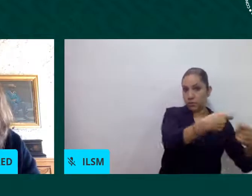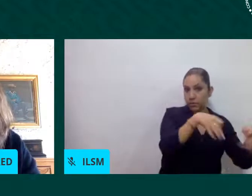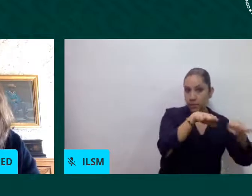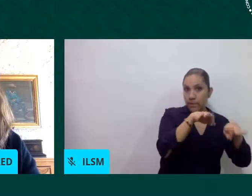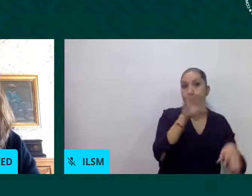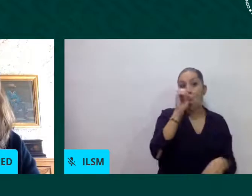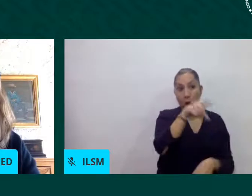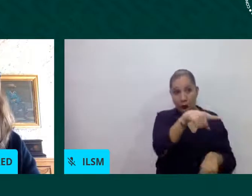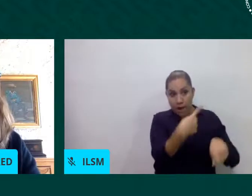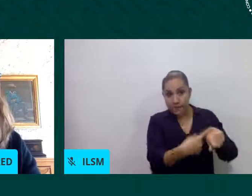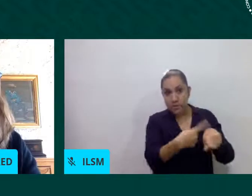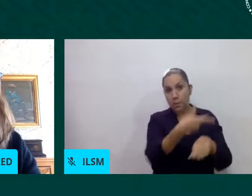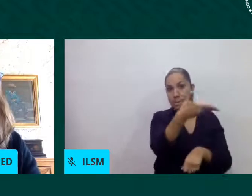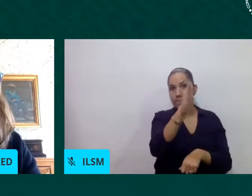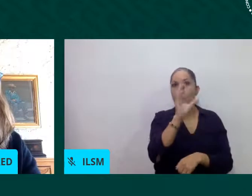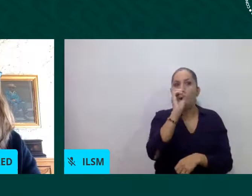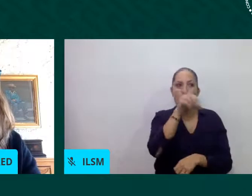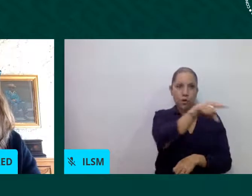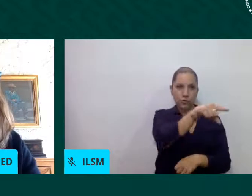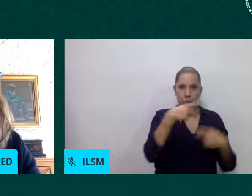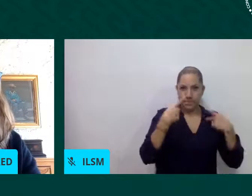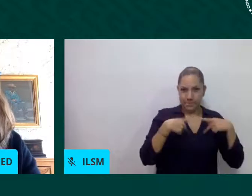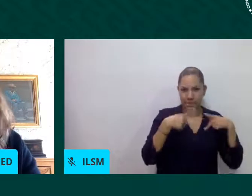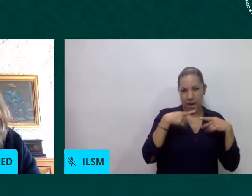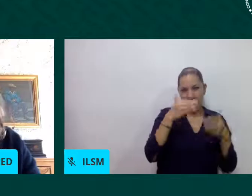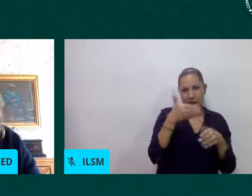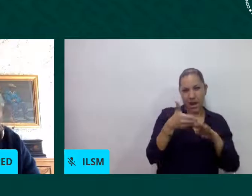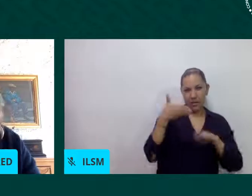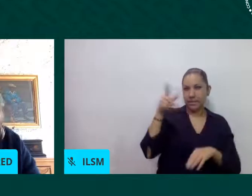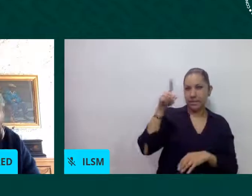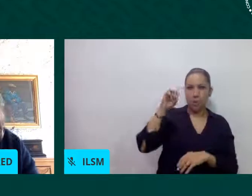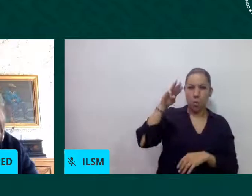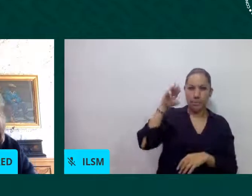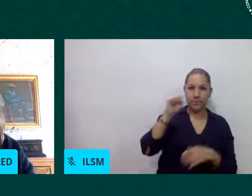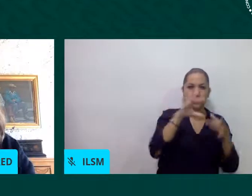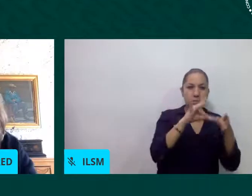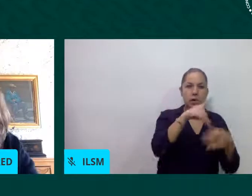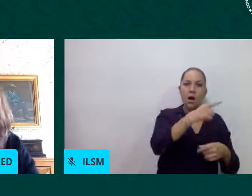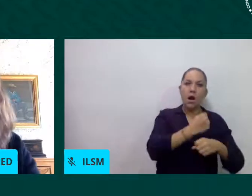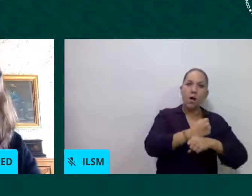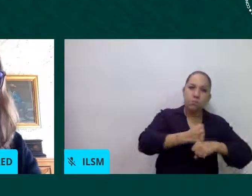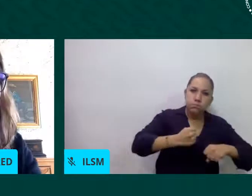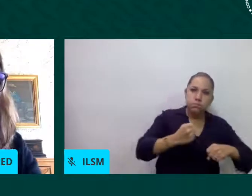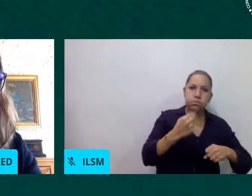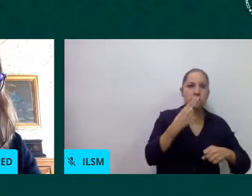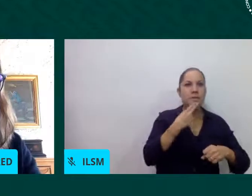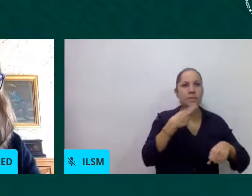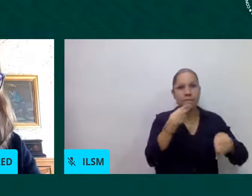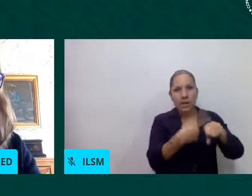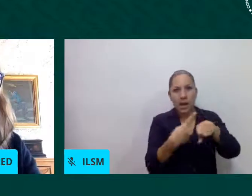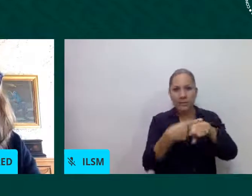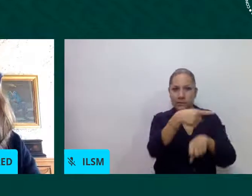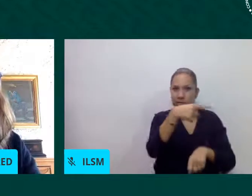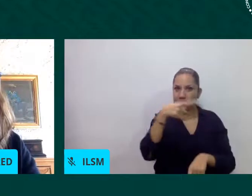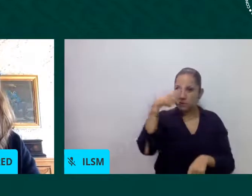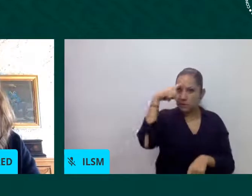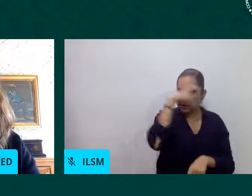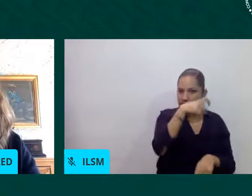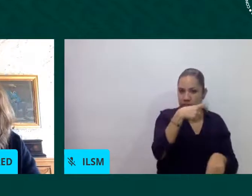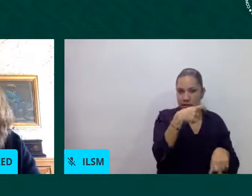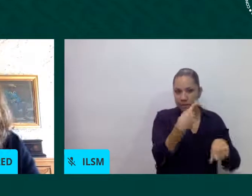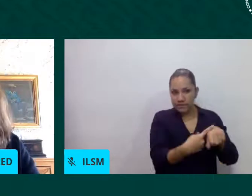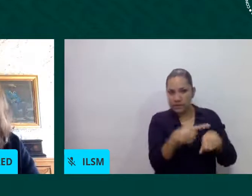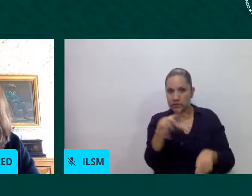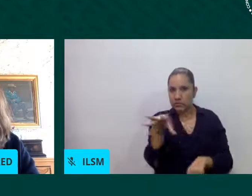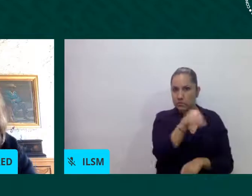Organización Mundial para la Salud la campaña de octubre mes de la cultura por la no discriminación como yo mencionaba octubre es el mes en el que la ciudad de